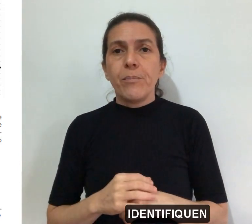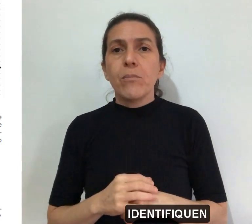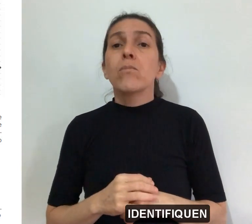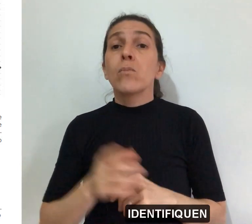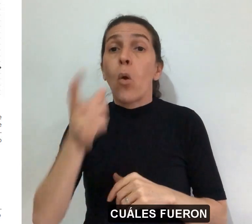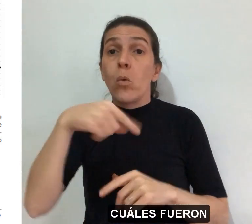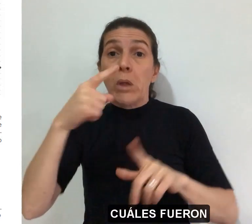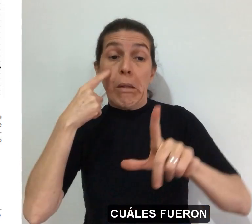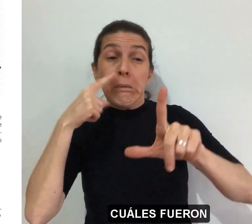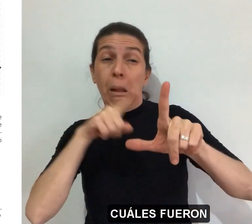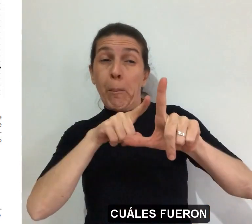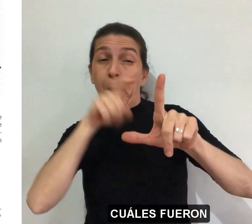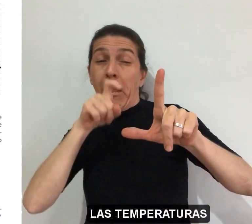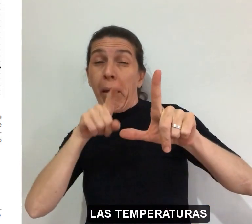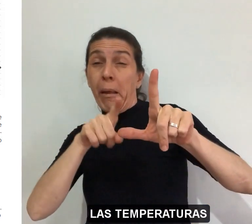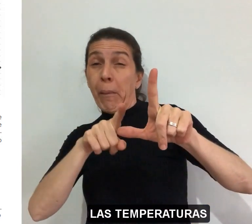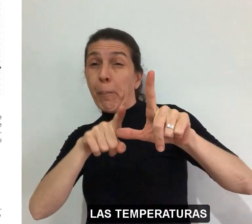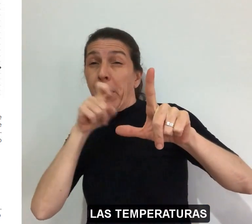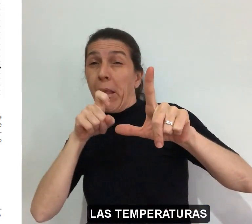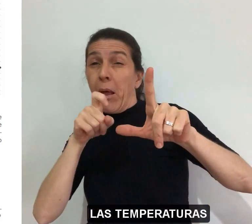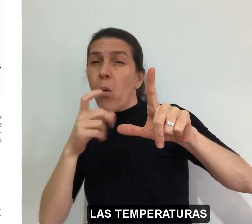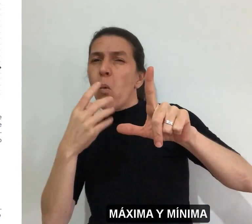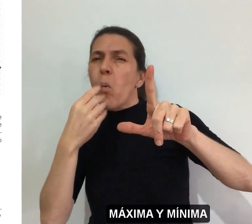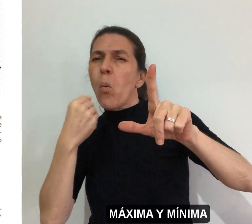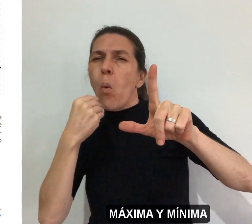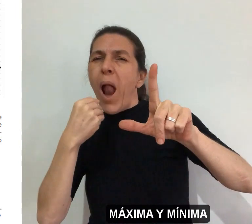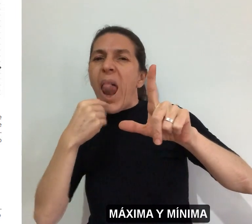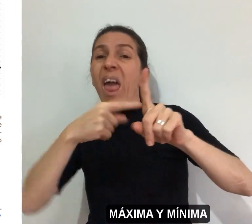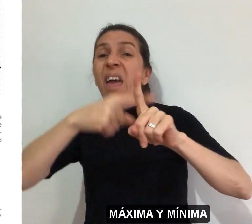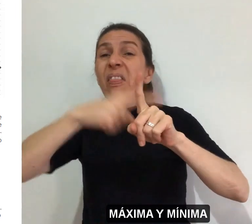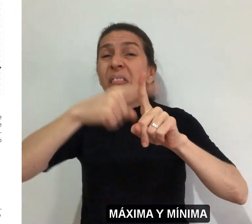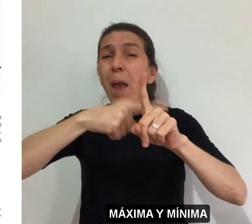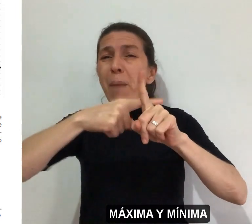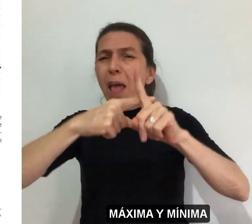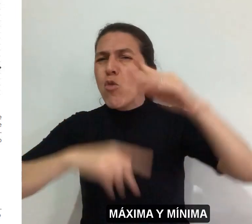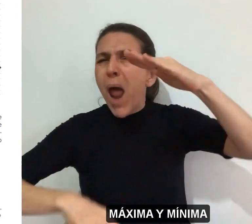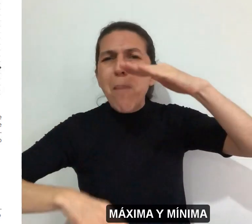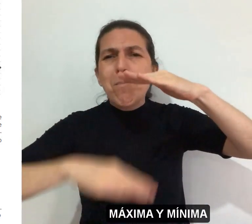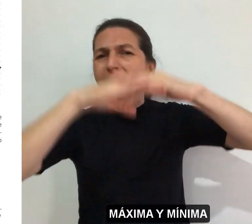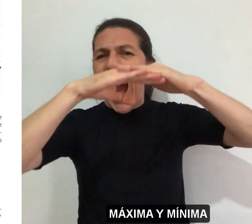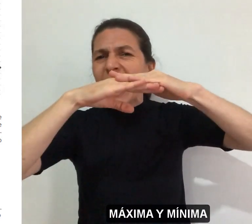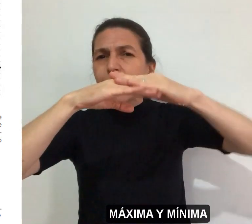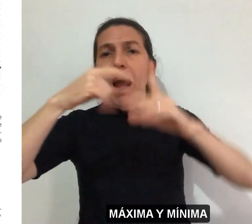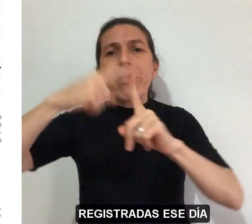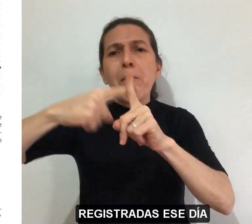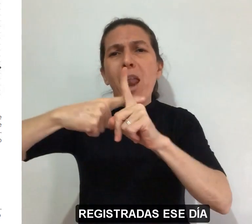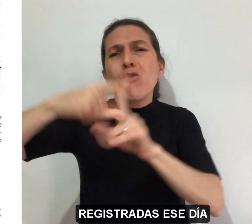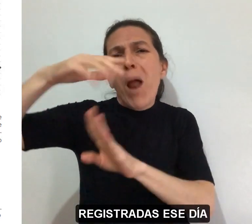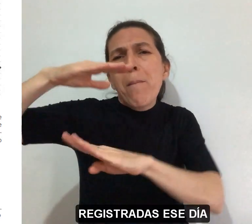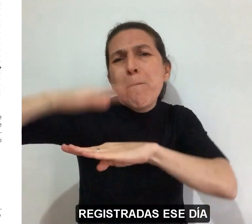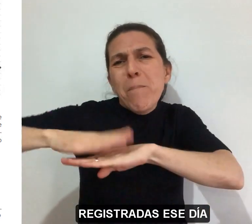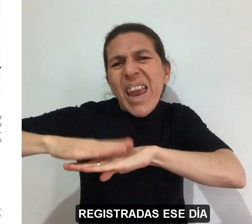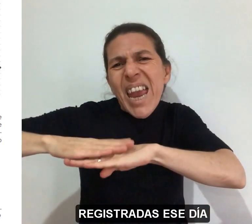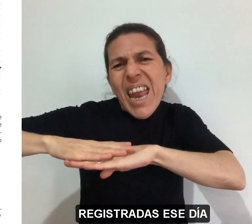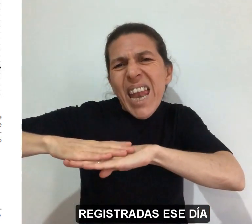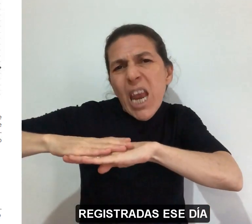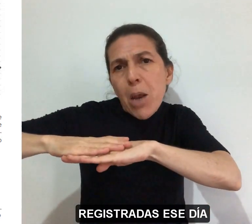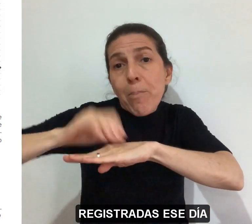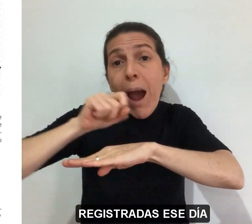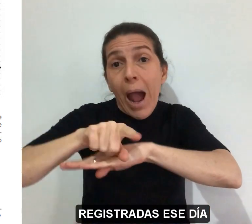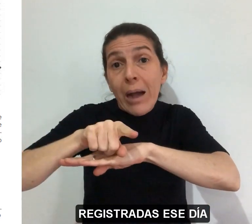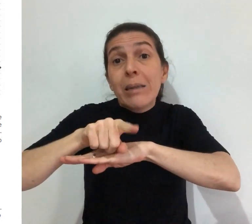Identifiquen cuáles fueron las temperaturas máximas y mínimas registradas